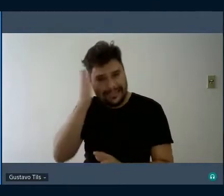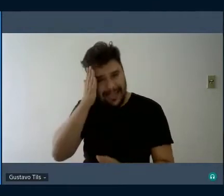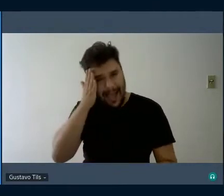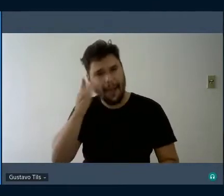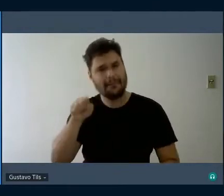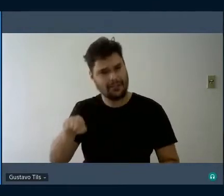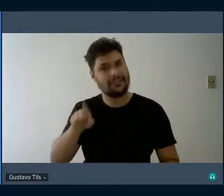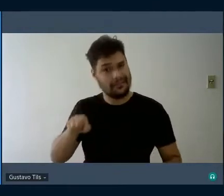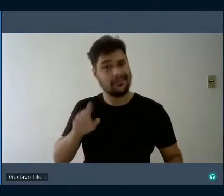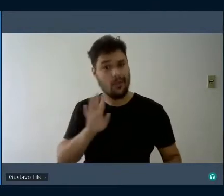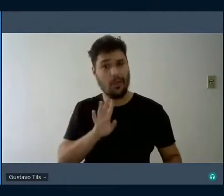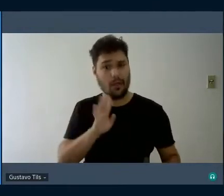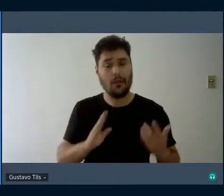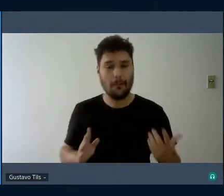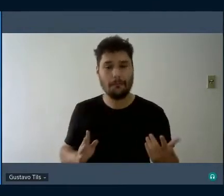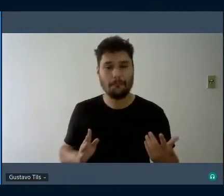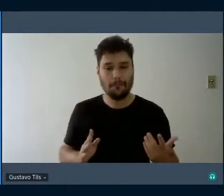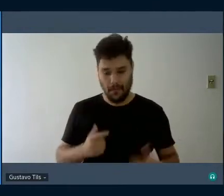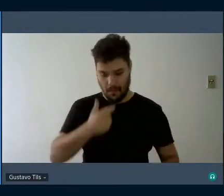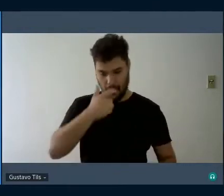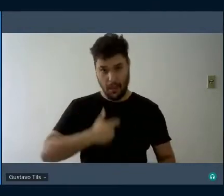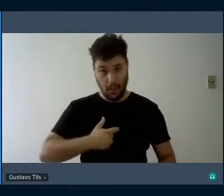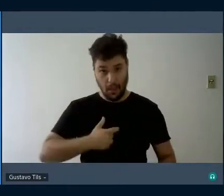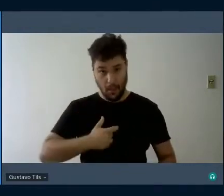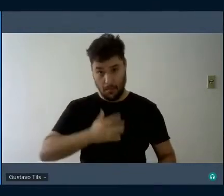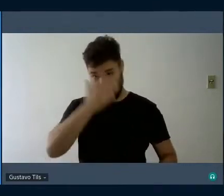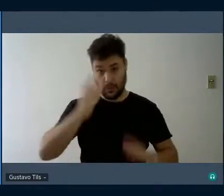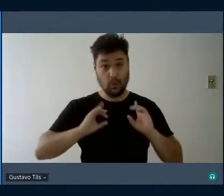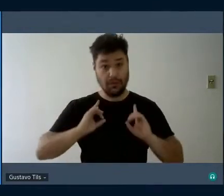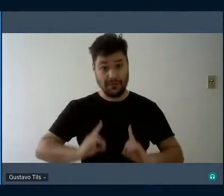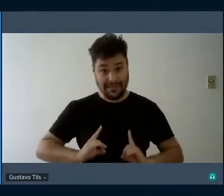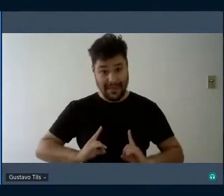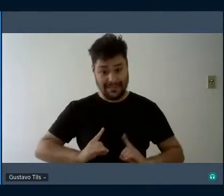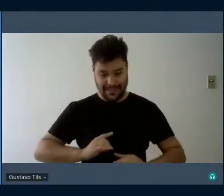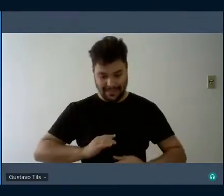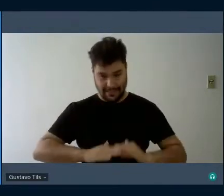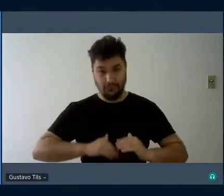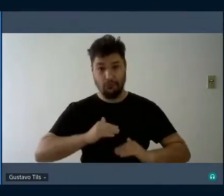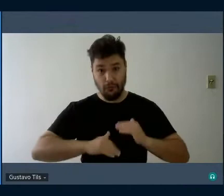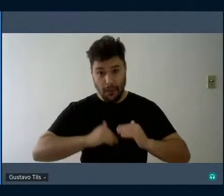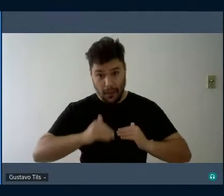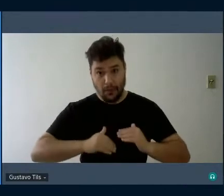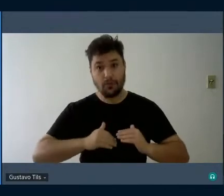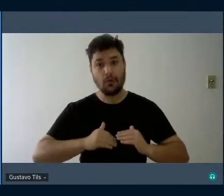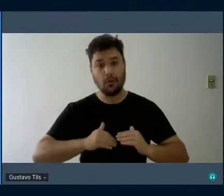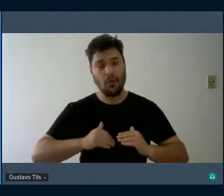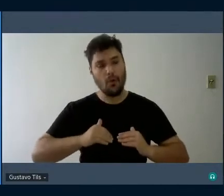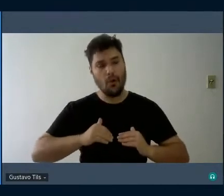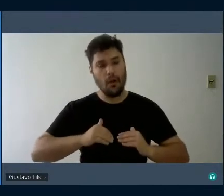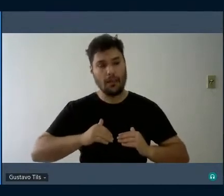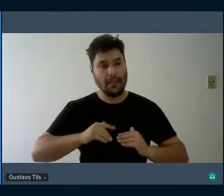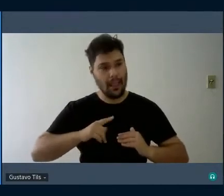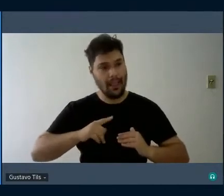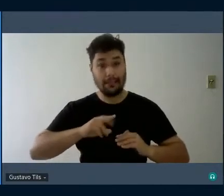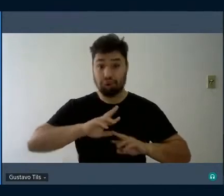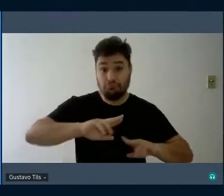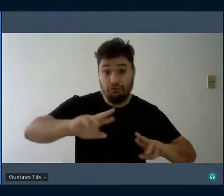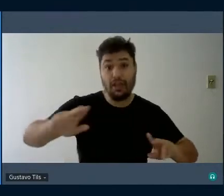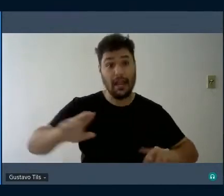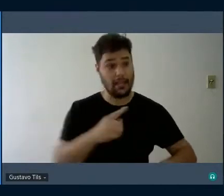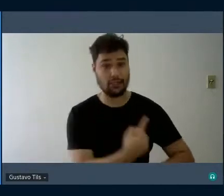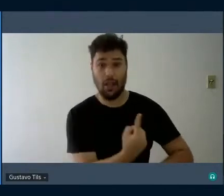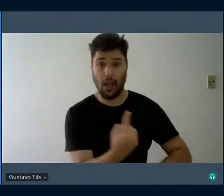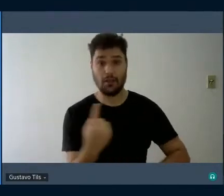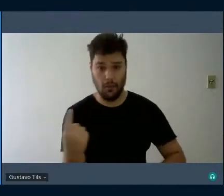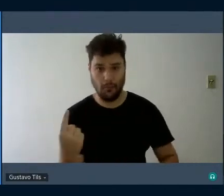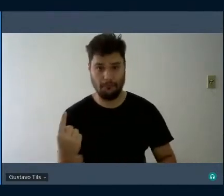O desenvolvimento de uma pessoa com deficiência é indireto, por rodeios, muitas das vezes. E por esse ponto de